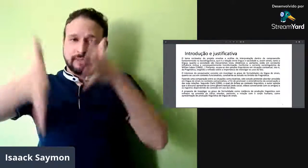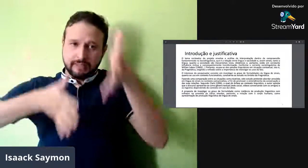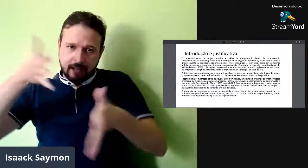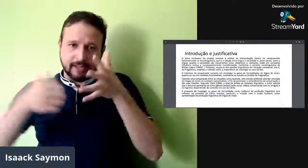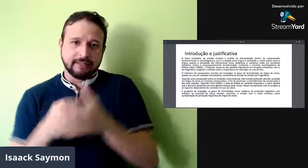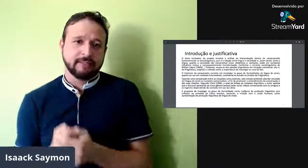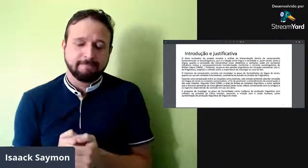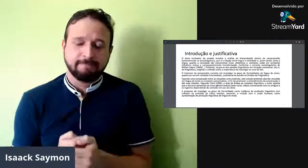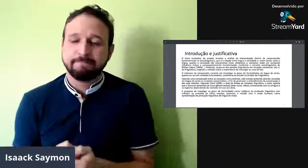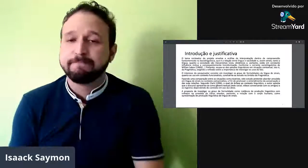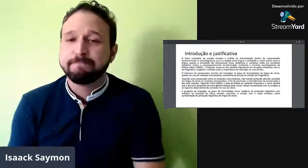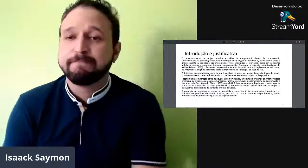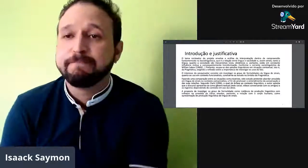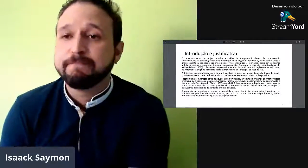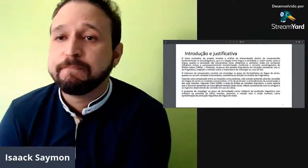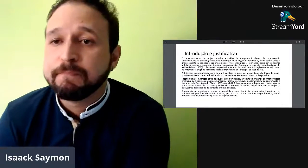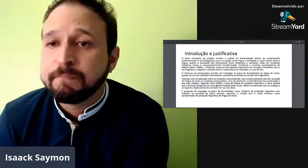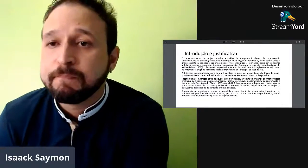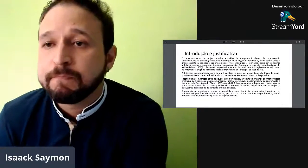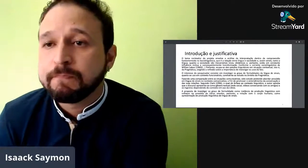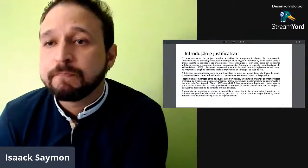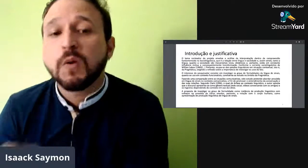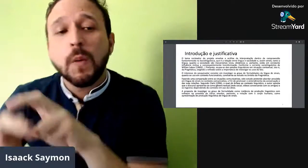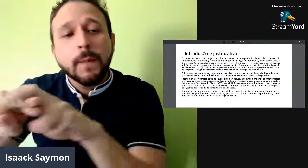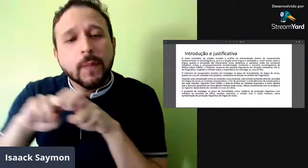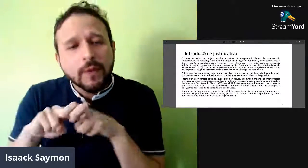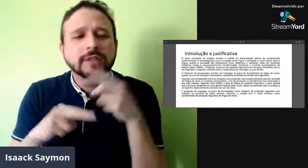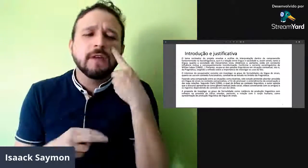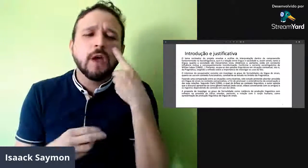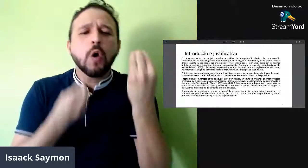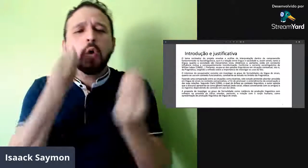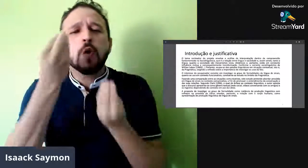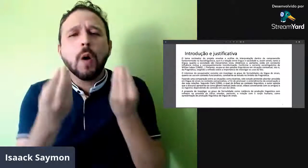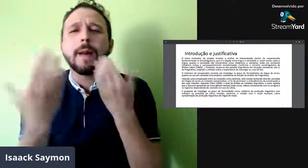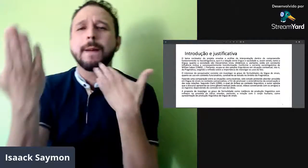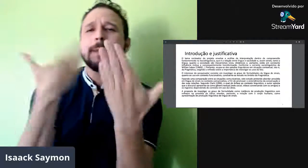prosódia, né, envolvendo o movimento do corpo humano.